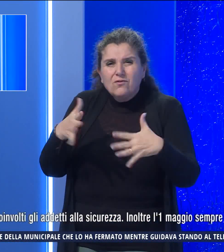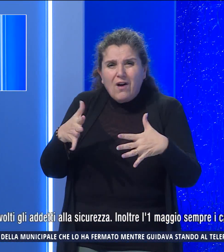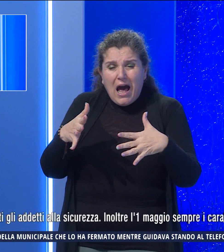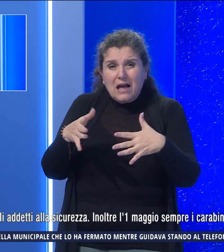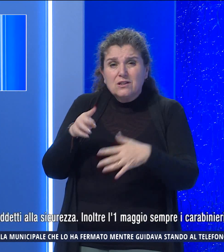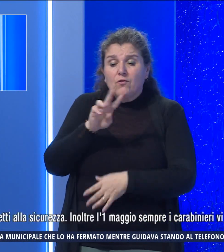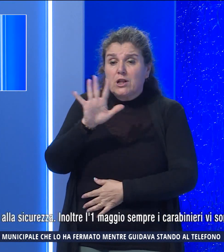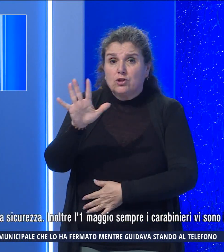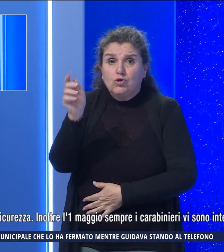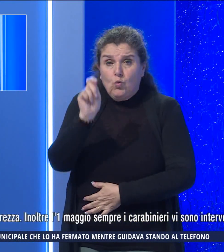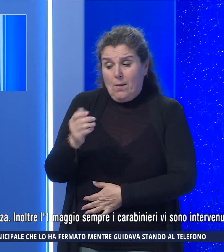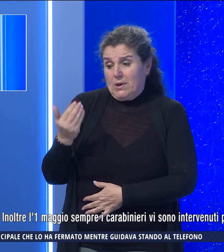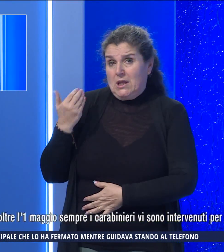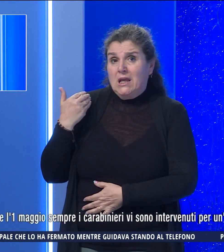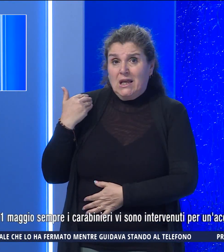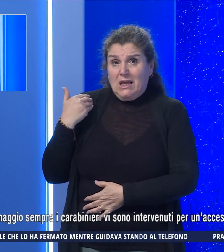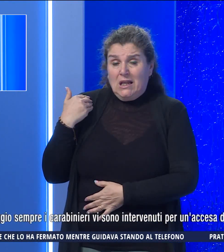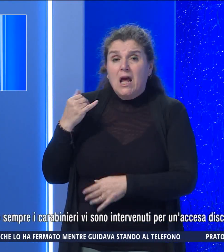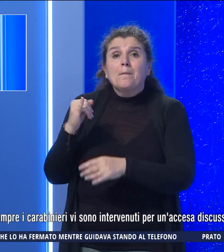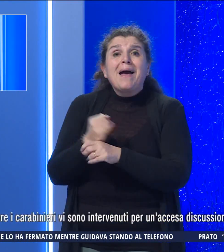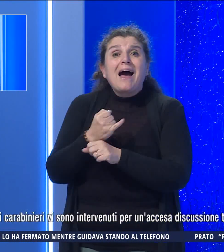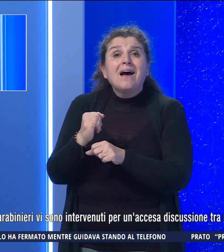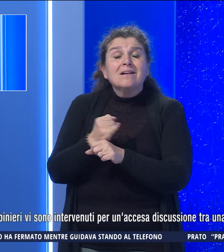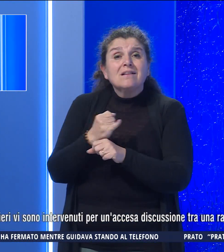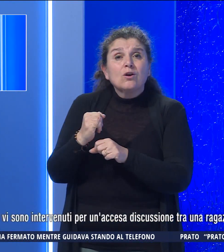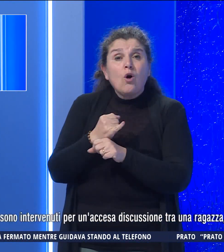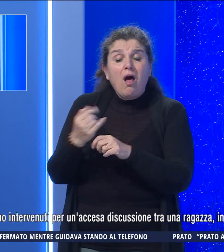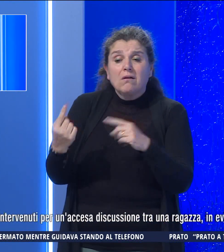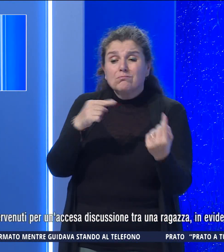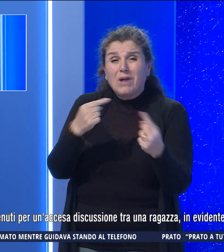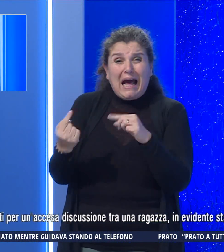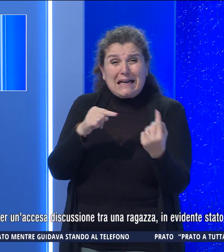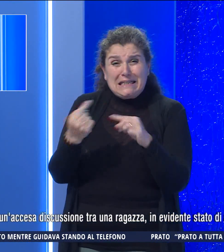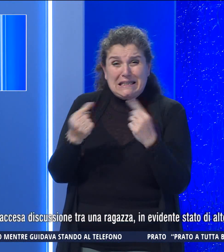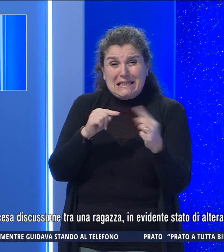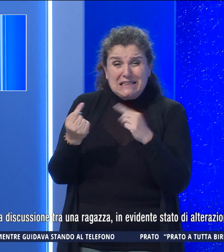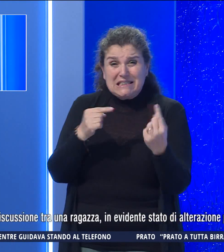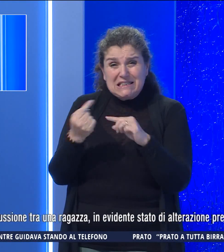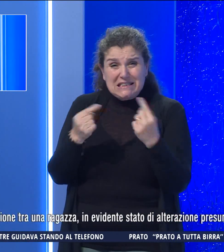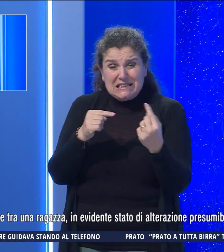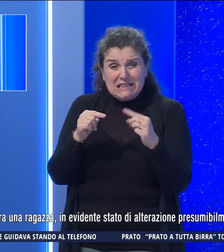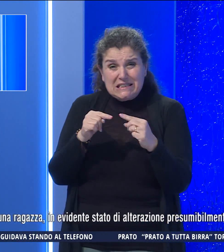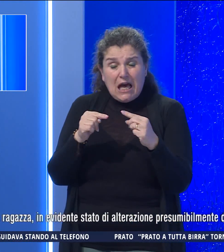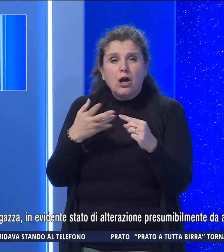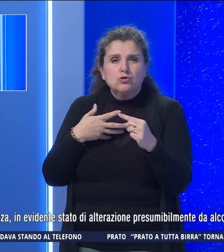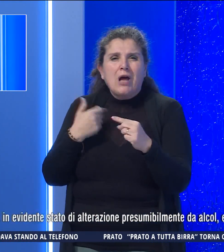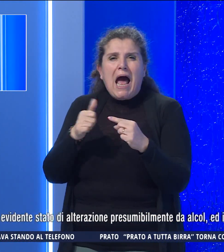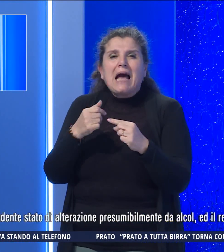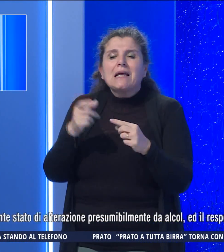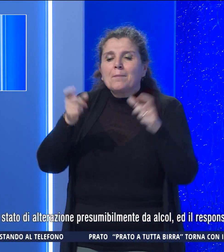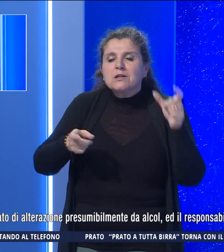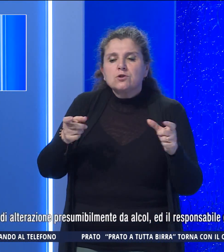aprile scorso in particolare per una rissa dove furono coinvolti gli addetti alla